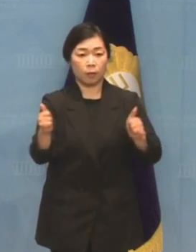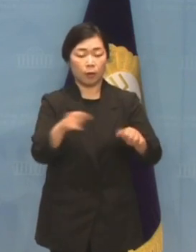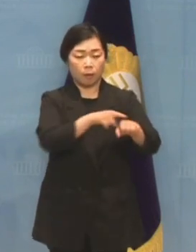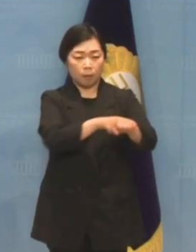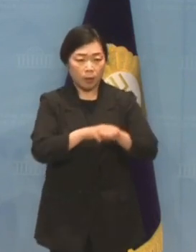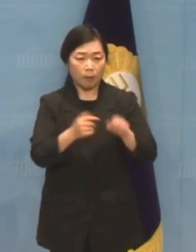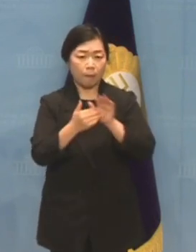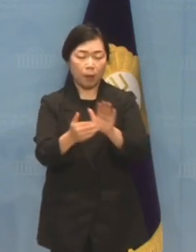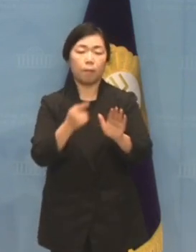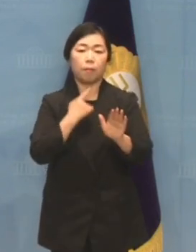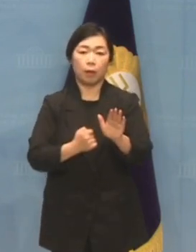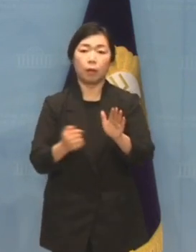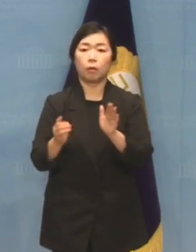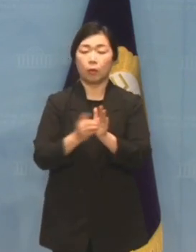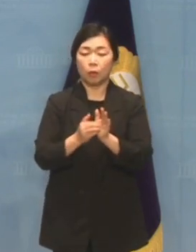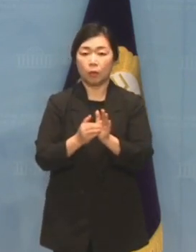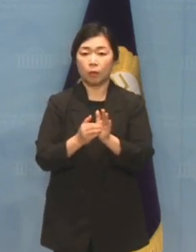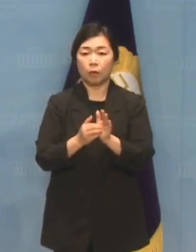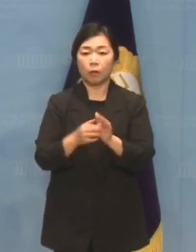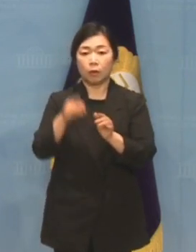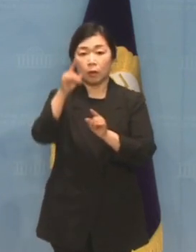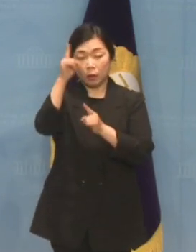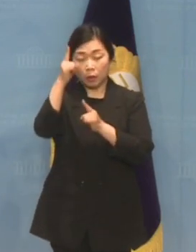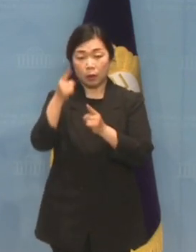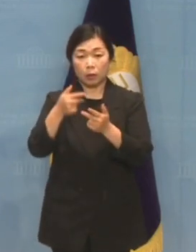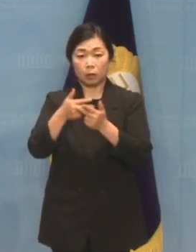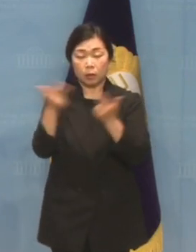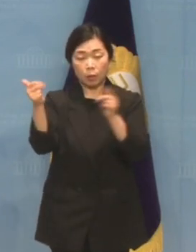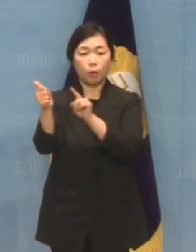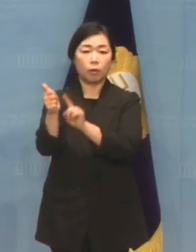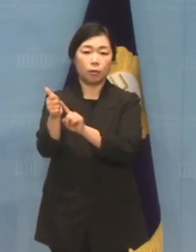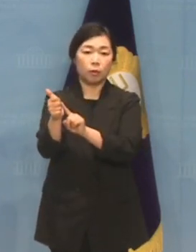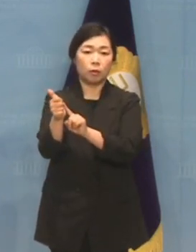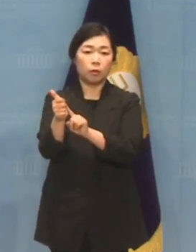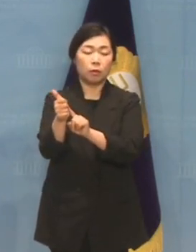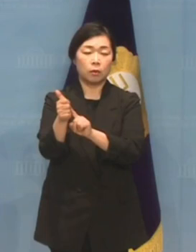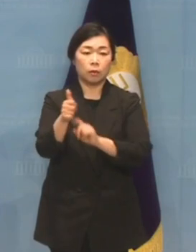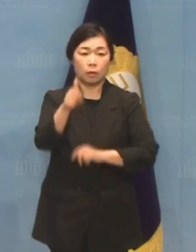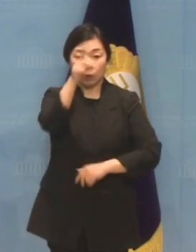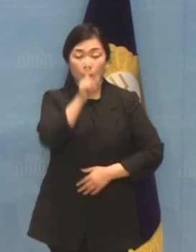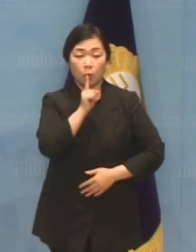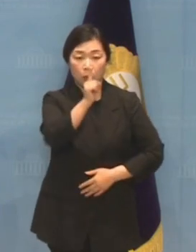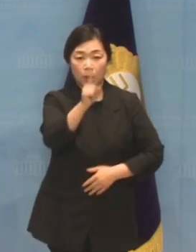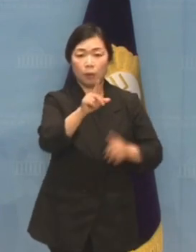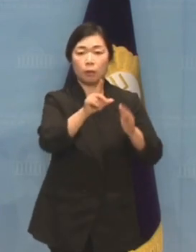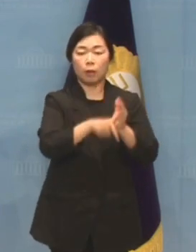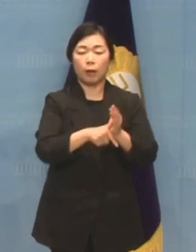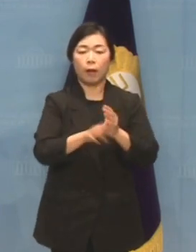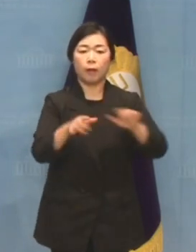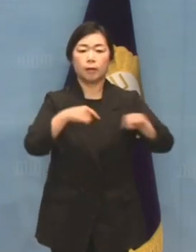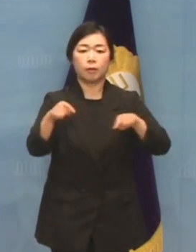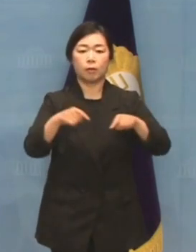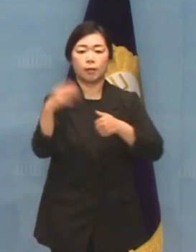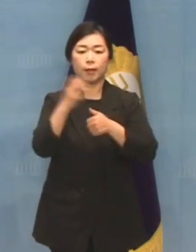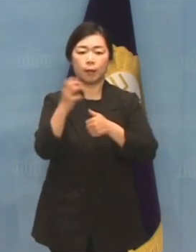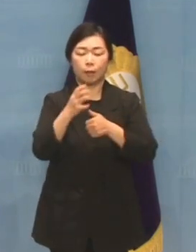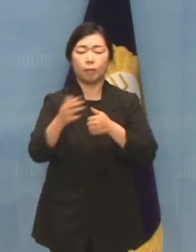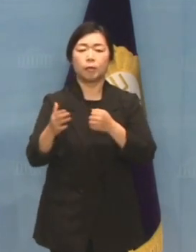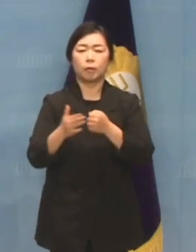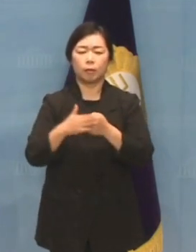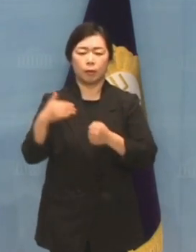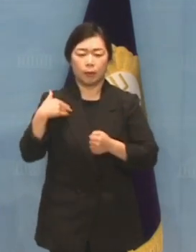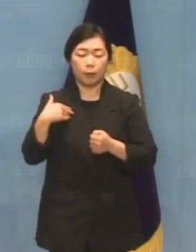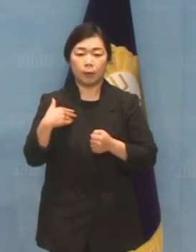80조를 만들었지만 이재명 대표는 기소 당일에 군사작전하듯 정치 탄압을 이유로 예외로